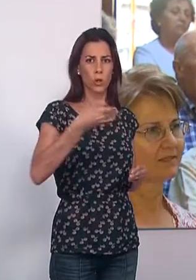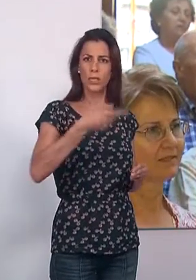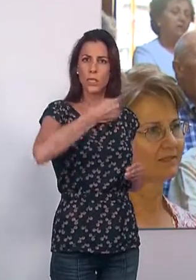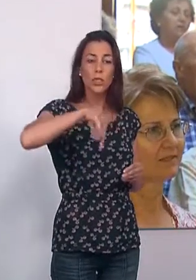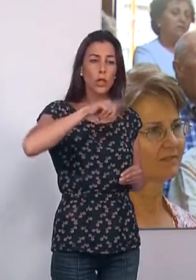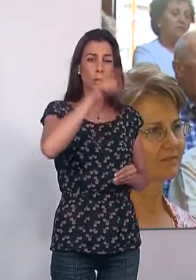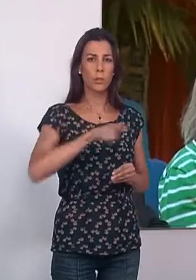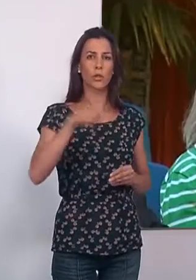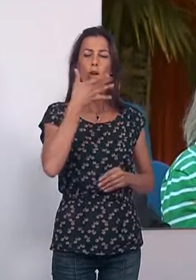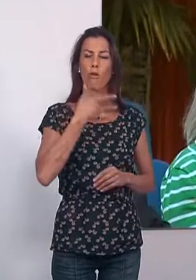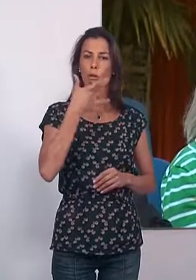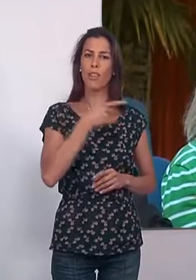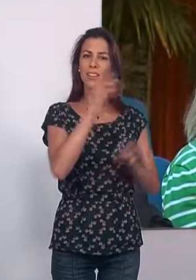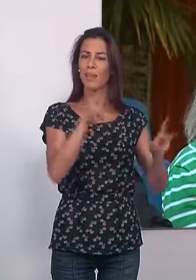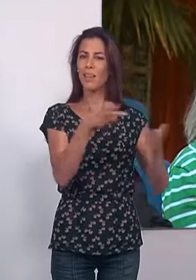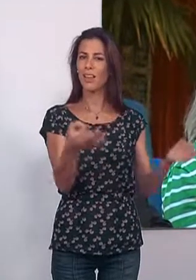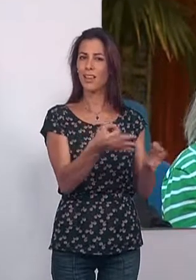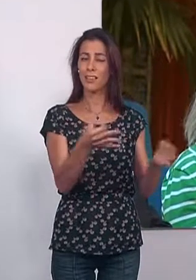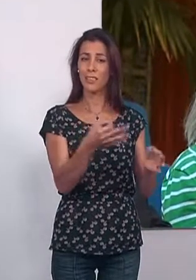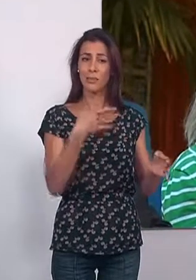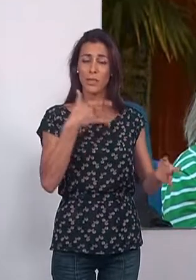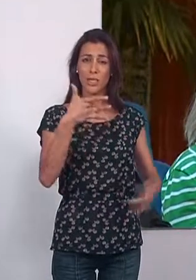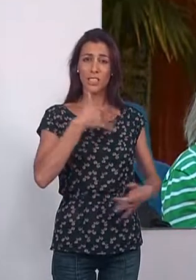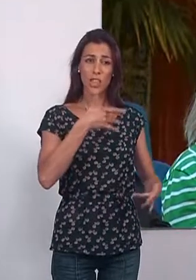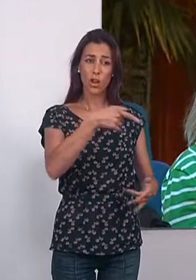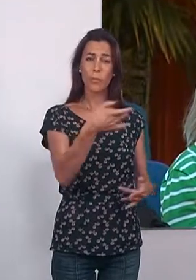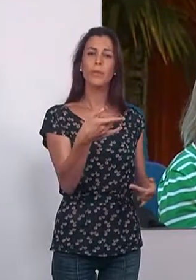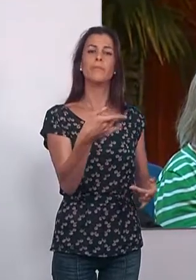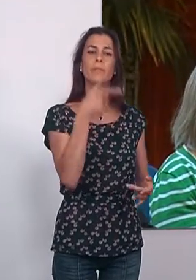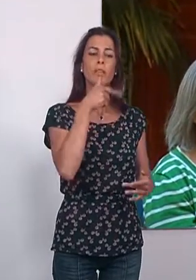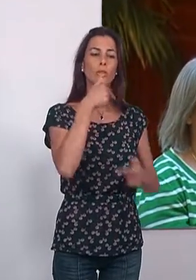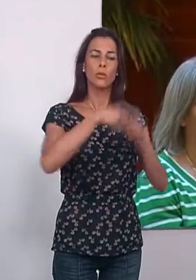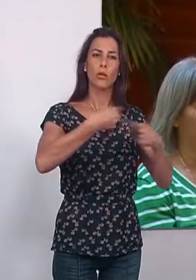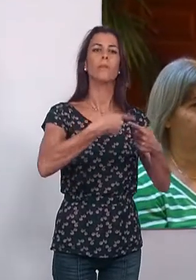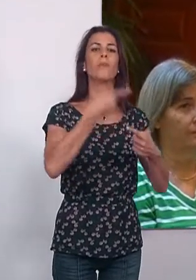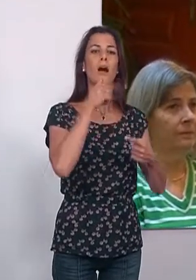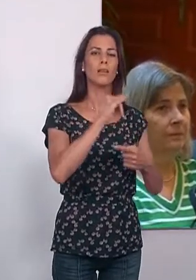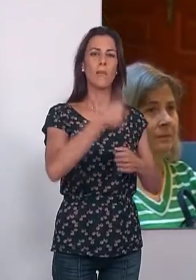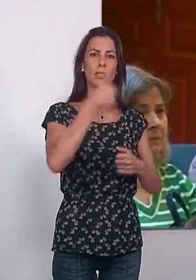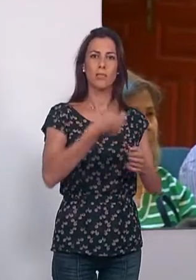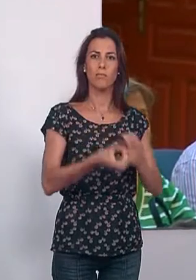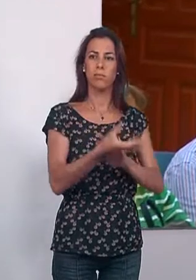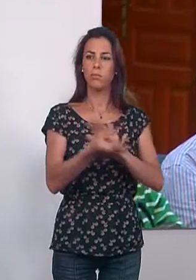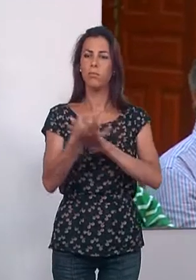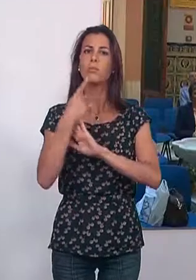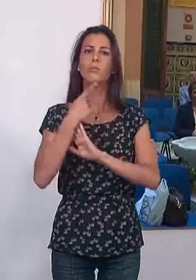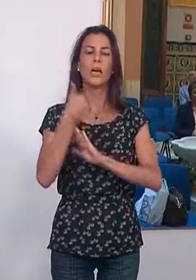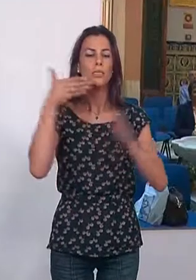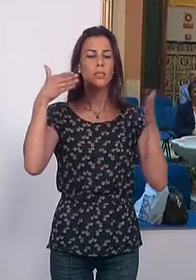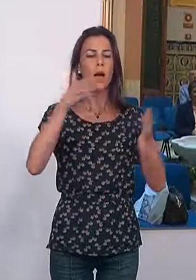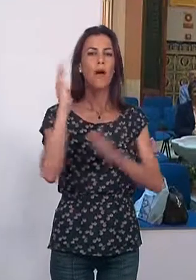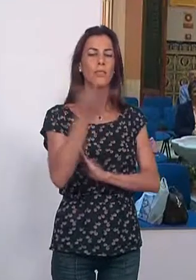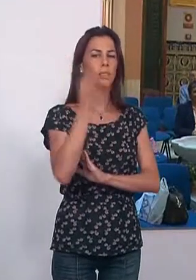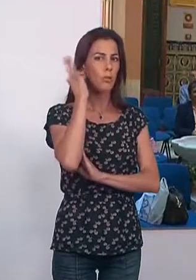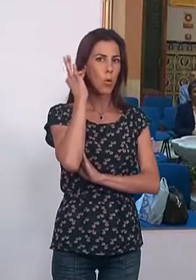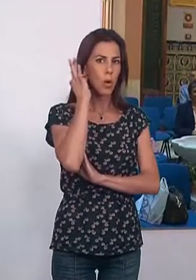de que toda la población lo conozca. El síndrome coronario agudo cada vez está más presente en la mujer, de ahí